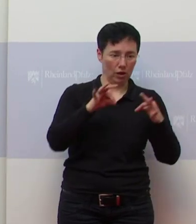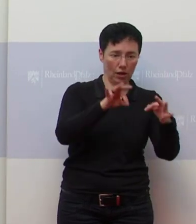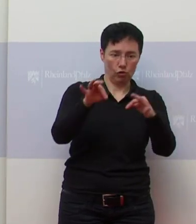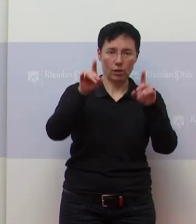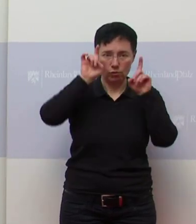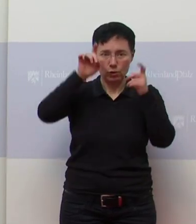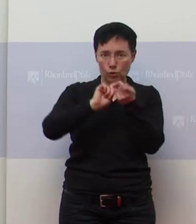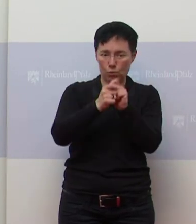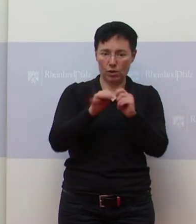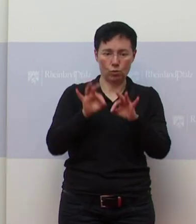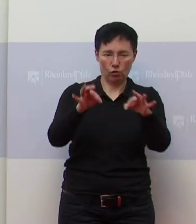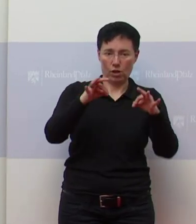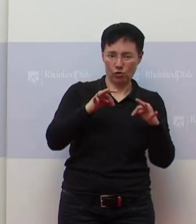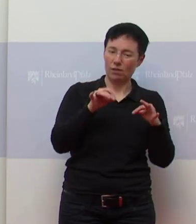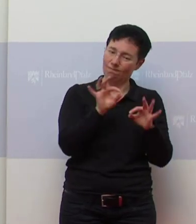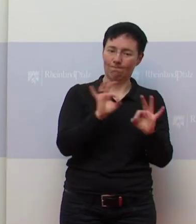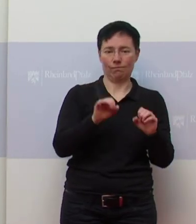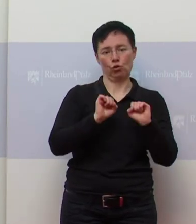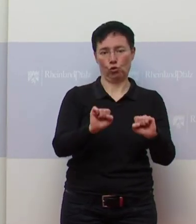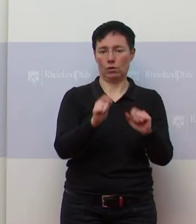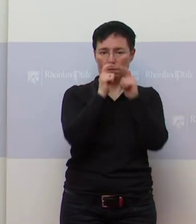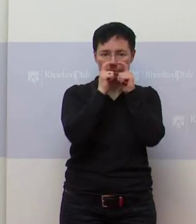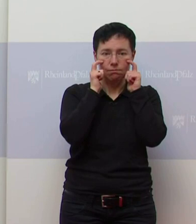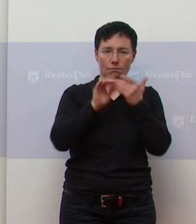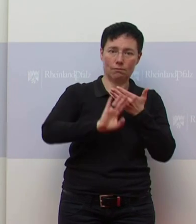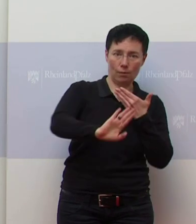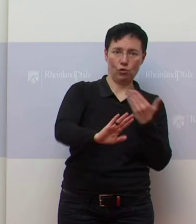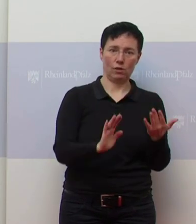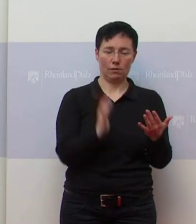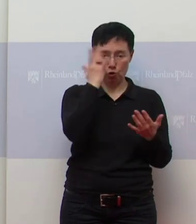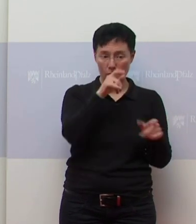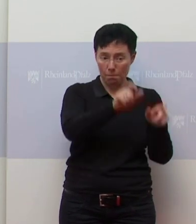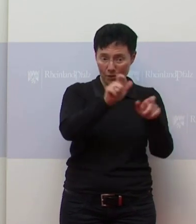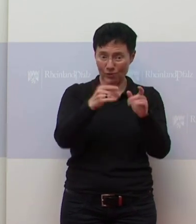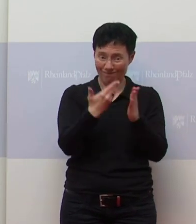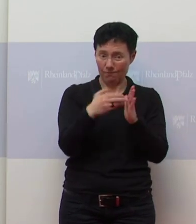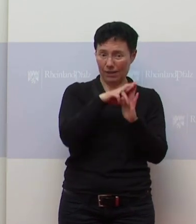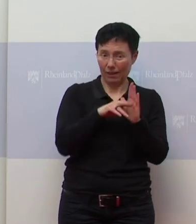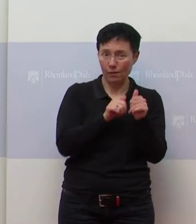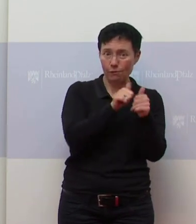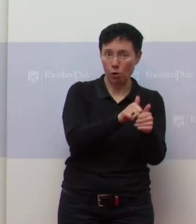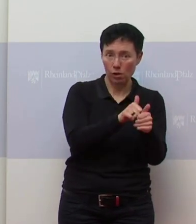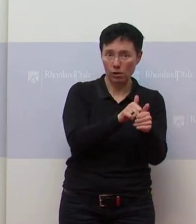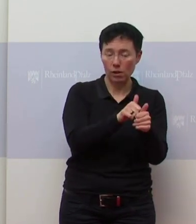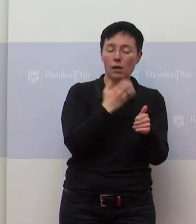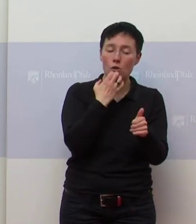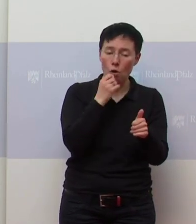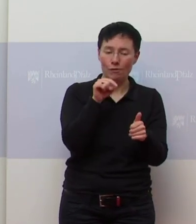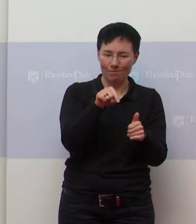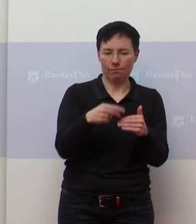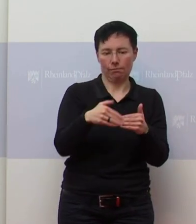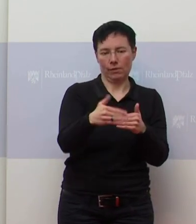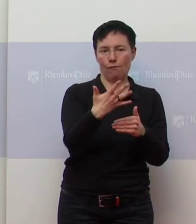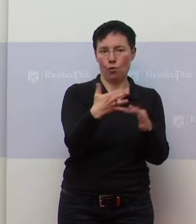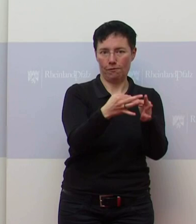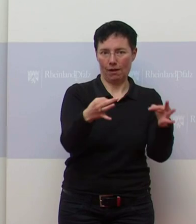Mutation. Und ja, wenn die Menschen sich daran halten, kann man auch hoffen, dass diese fünf Tage dann wenigstens dazu führen,